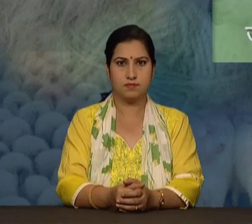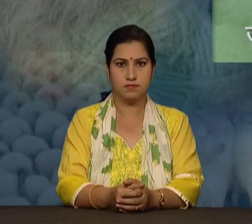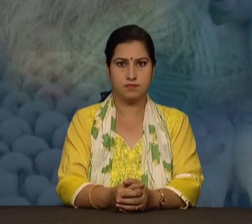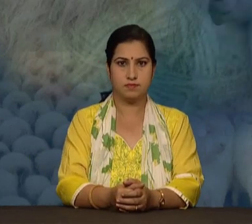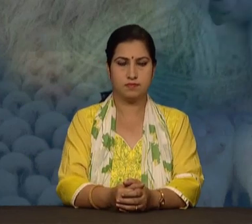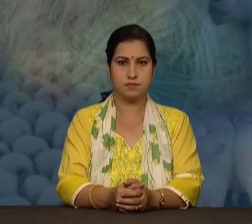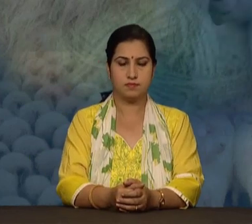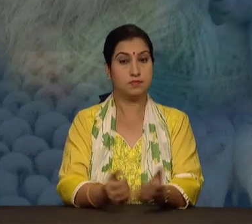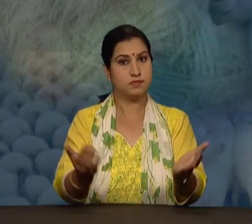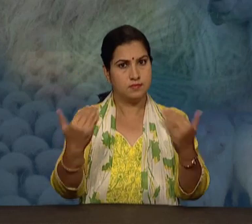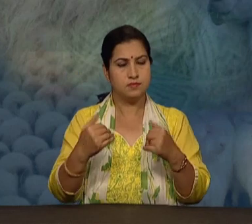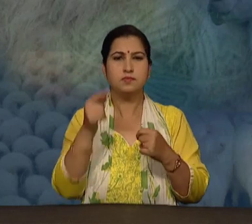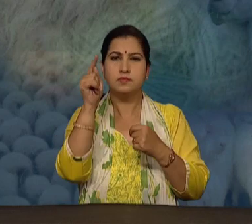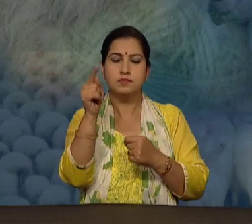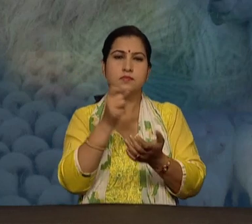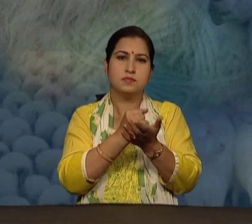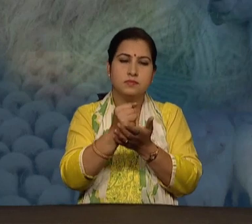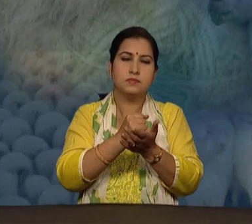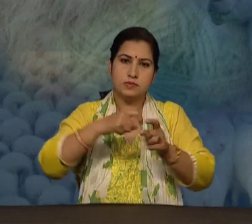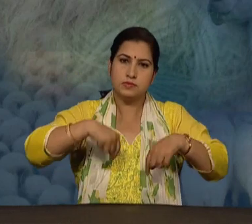आईए, एक छोटा सा क्रिया कलाप करते हैं